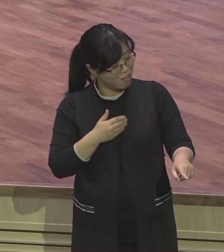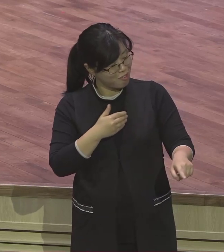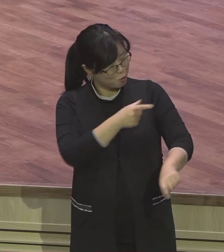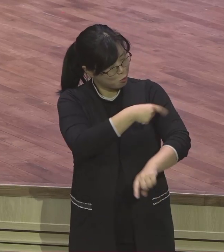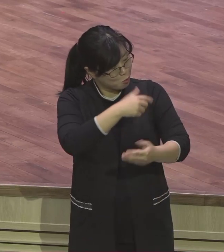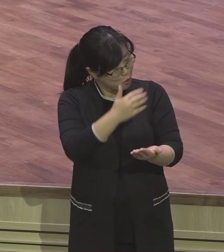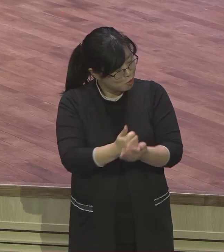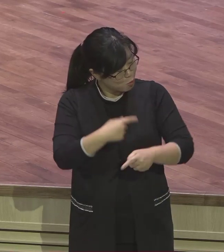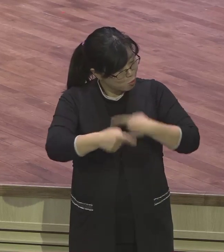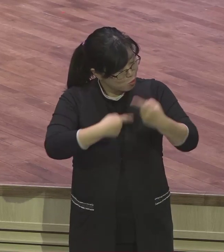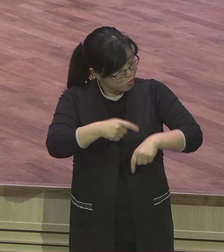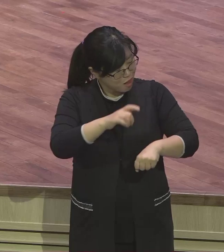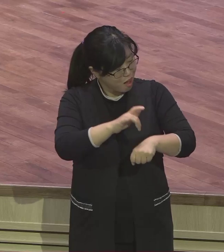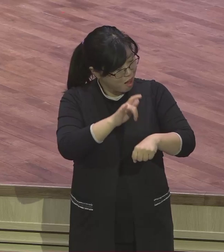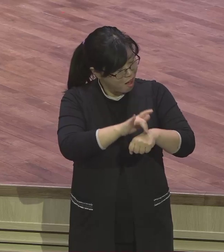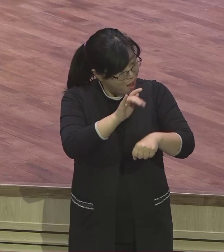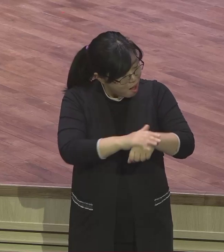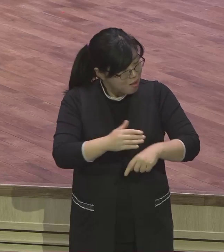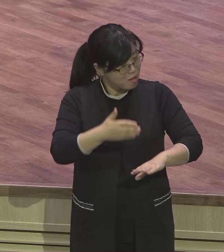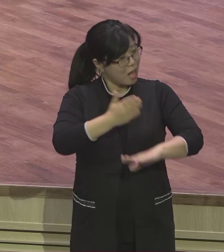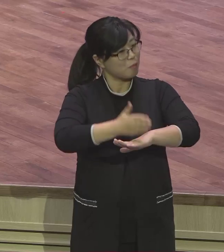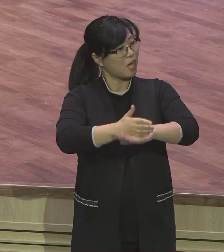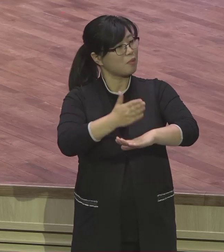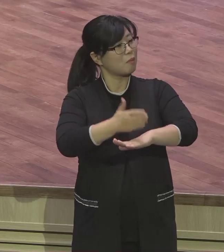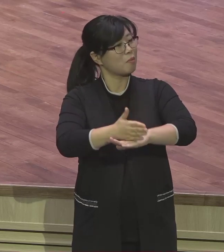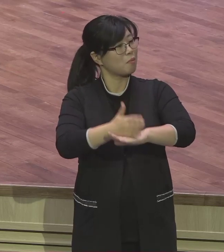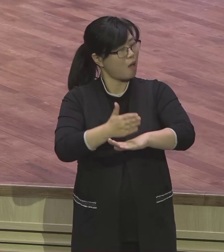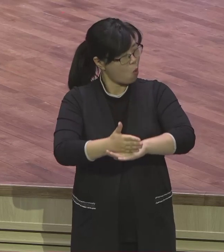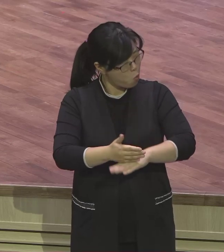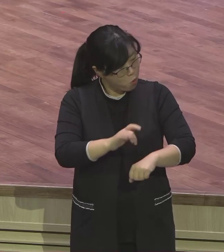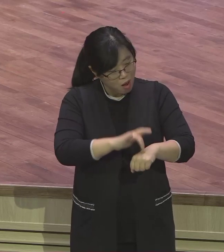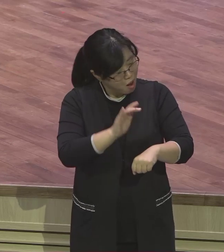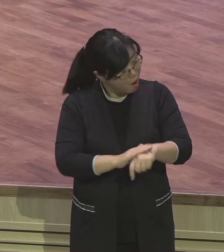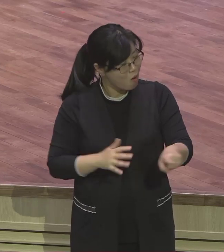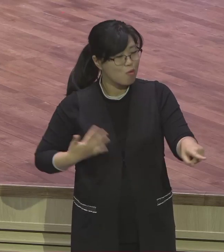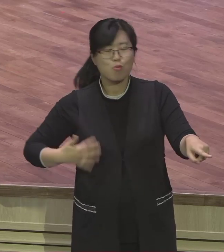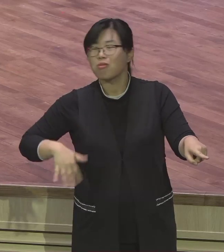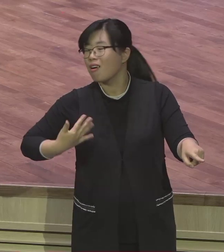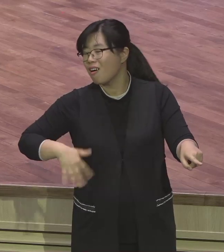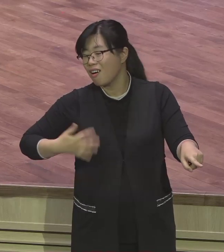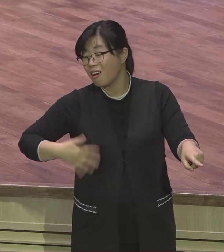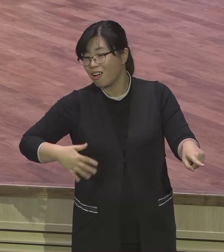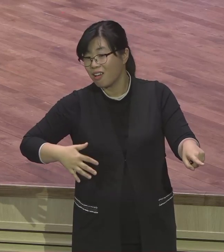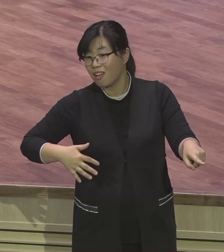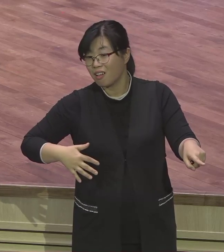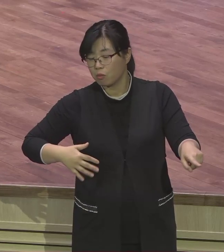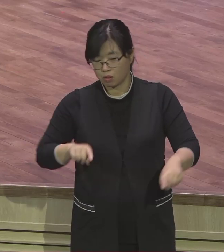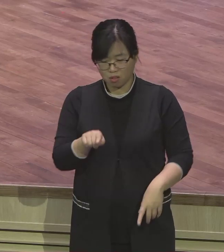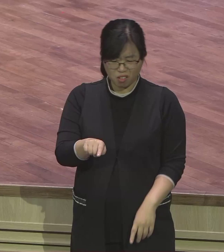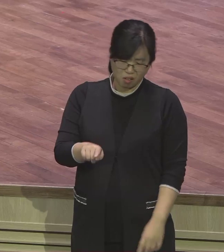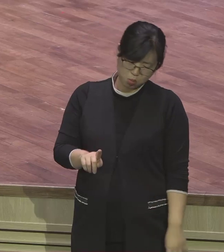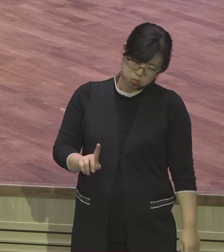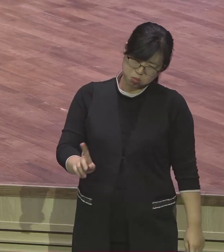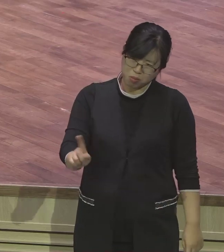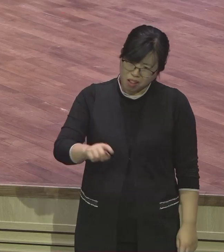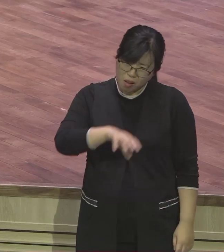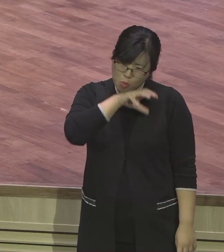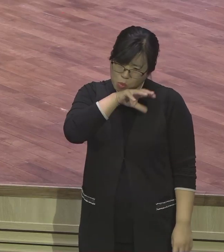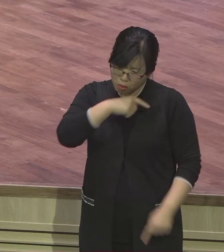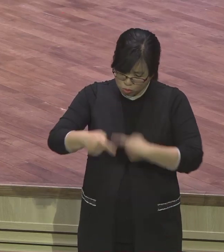저분 만나면 막 불편이 많아. 불만이 많아. 의심이 많아. 막 그렇게 말이 많은지. 가짜입니다. 가짜.